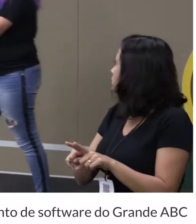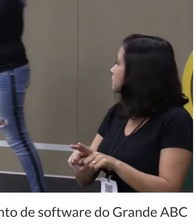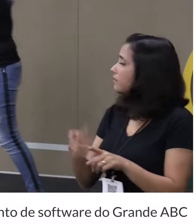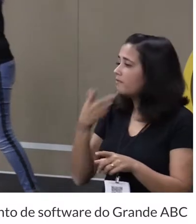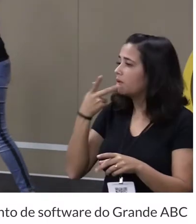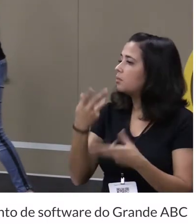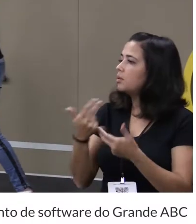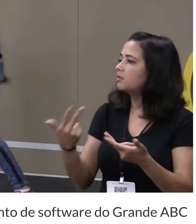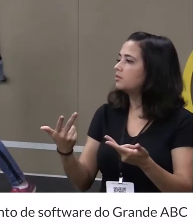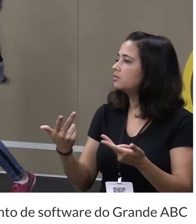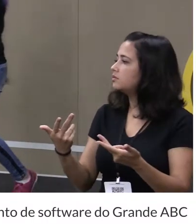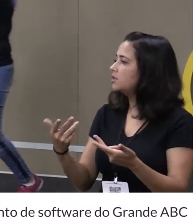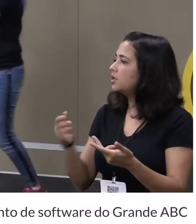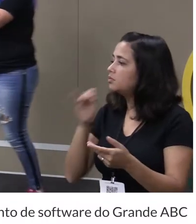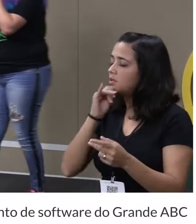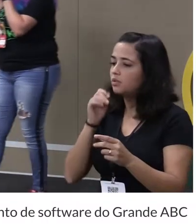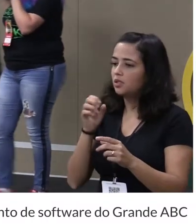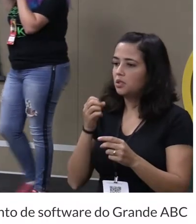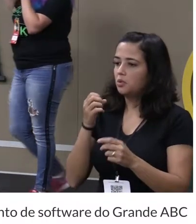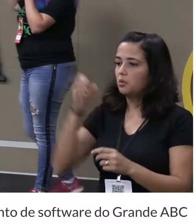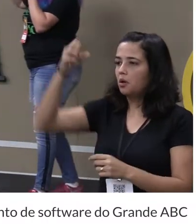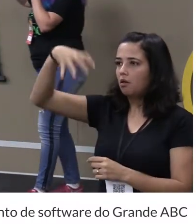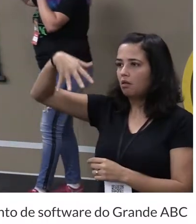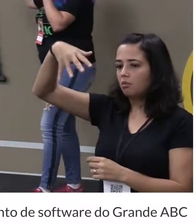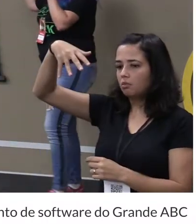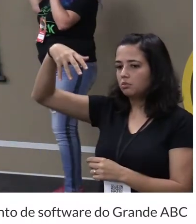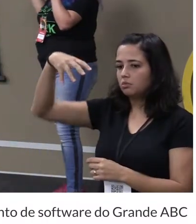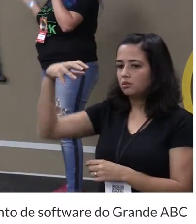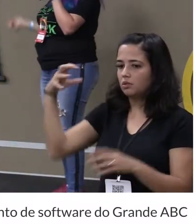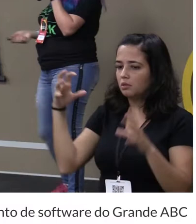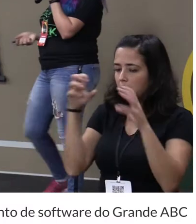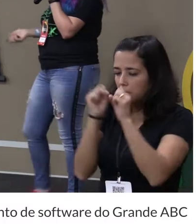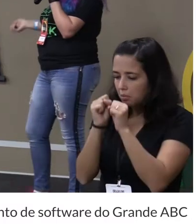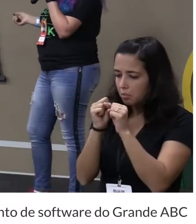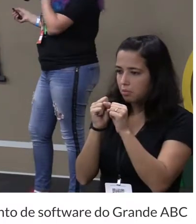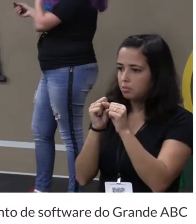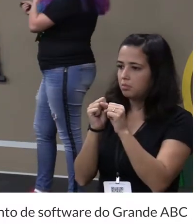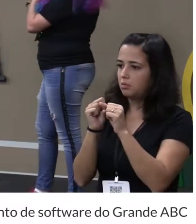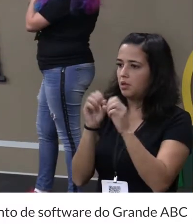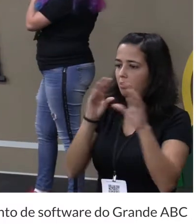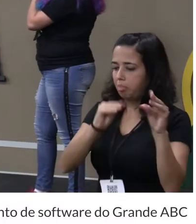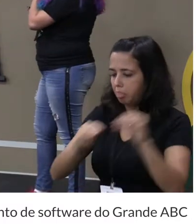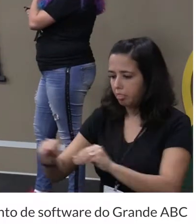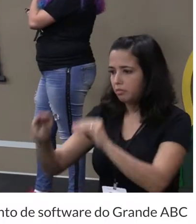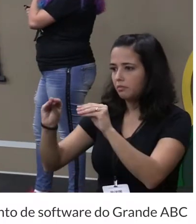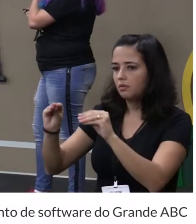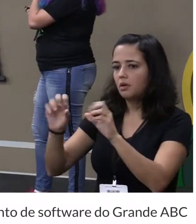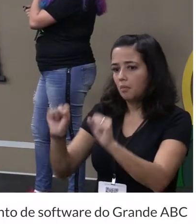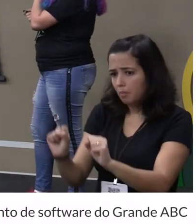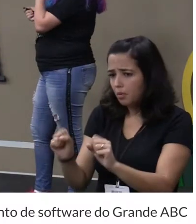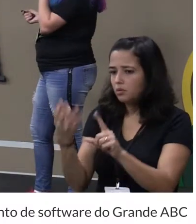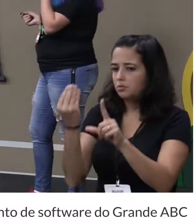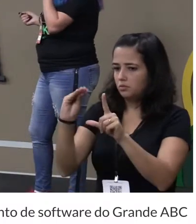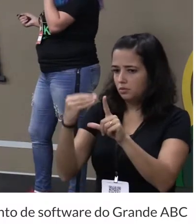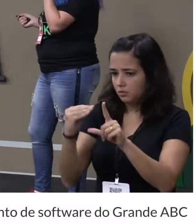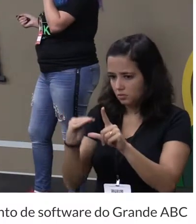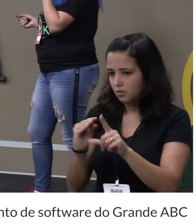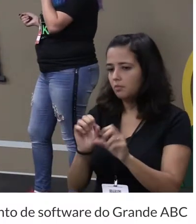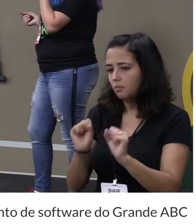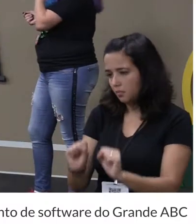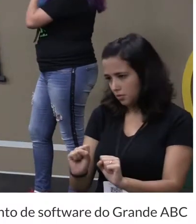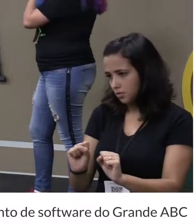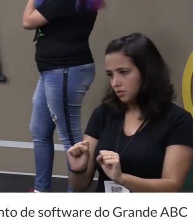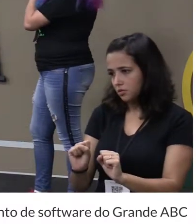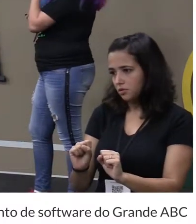bizarro aí. Ah, quando ficar com a luz escura, meu componente pula. Posso atribuir aqui dentro no meu JavaScript.